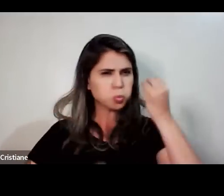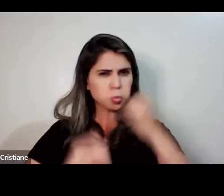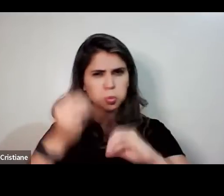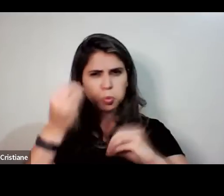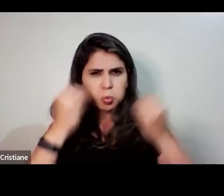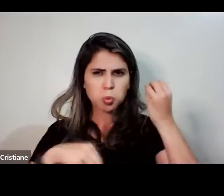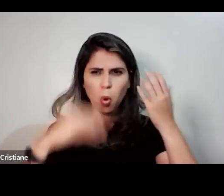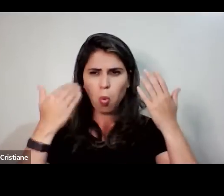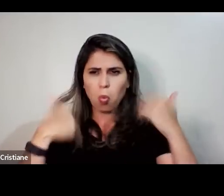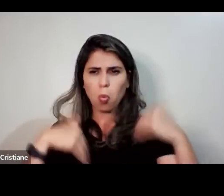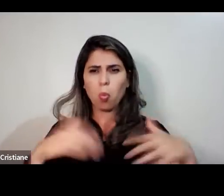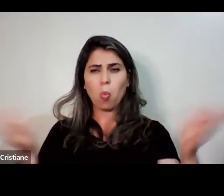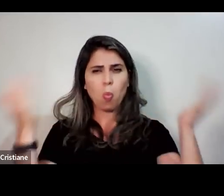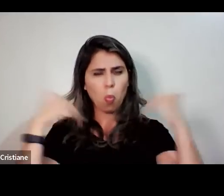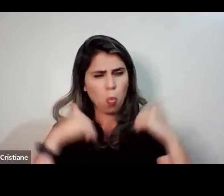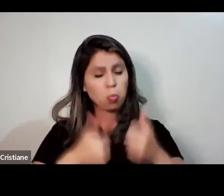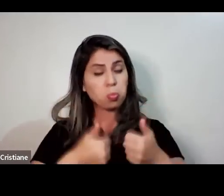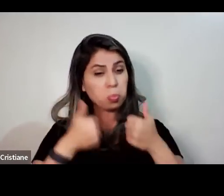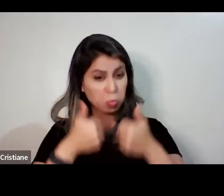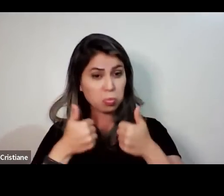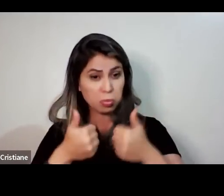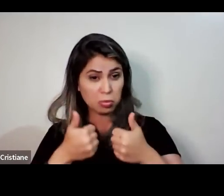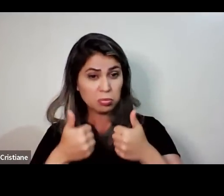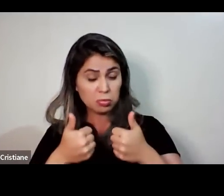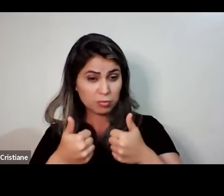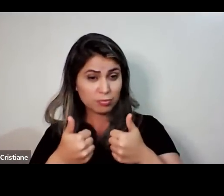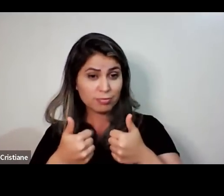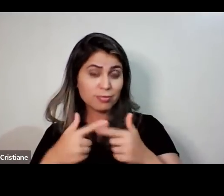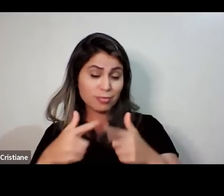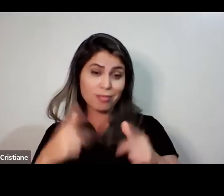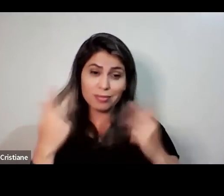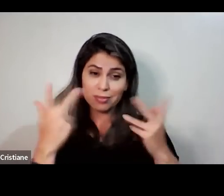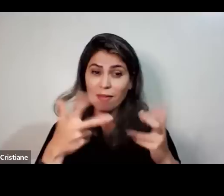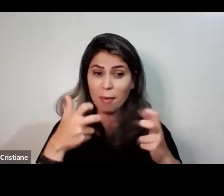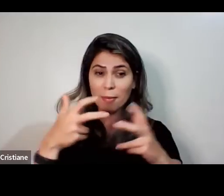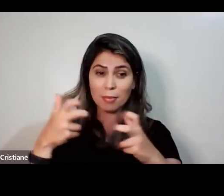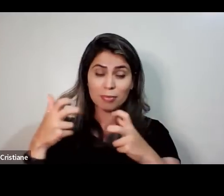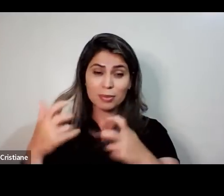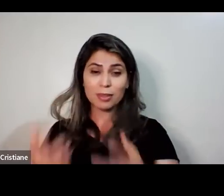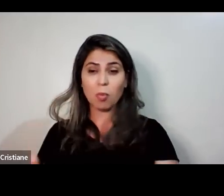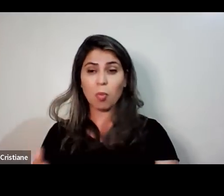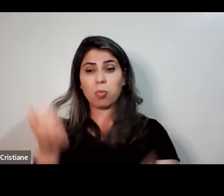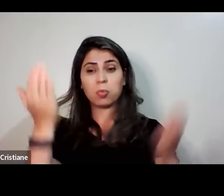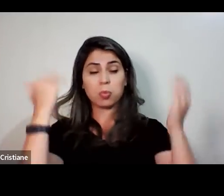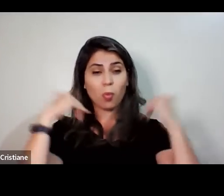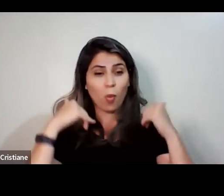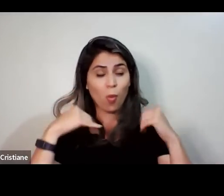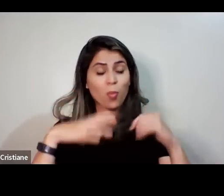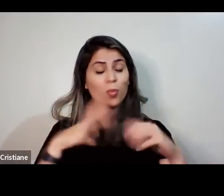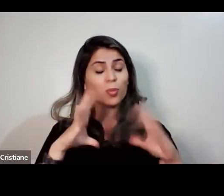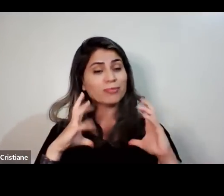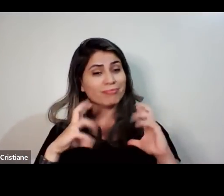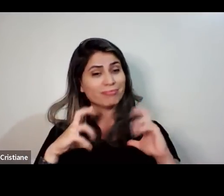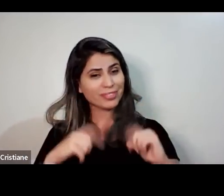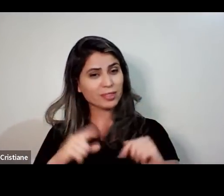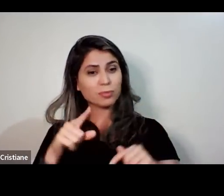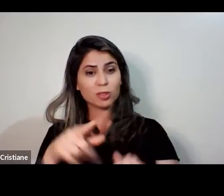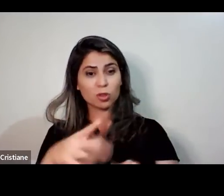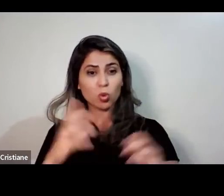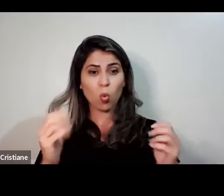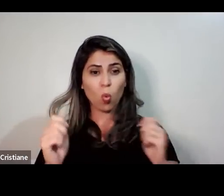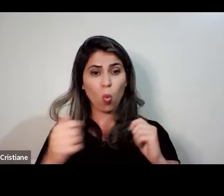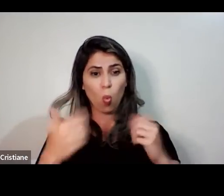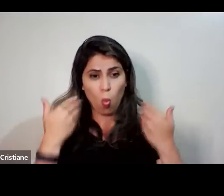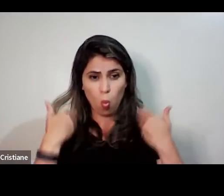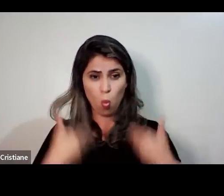sanguínea com nutrientes e oxigênio, o seu organismo, claro, ele vai conseguir controlar esses sintomas. Então,